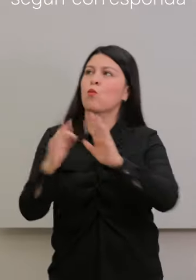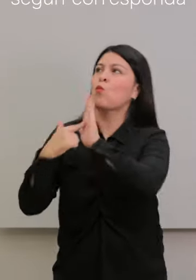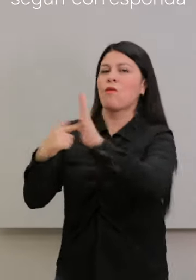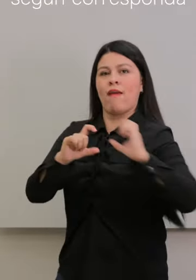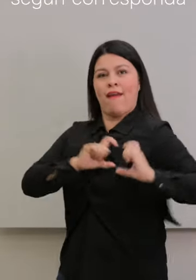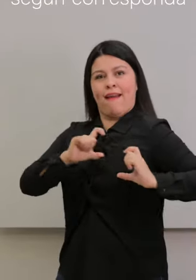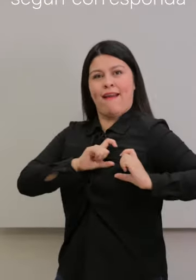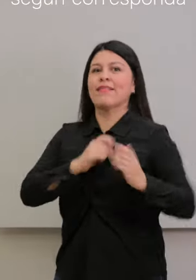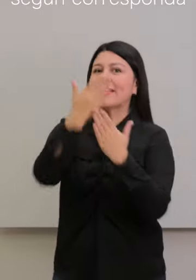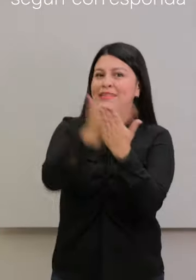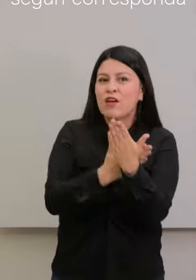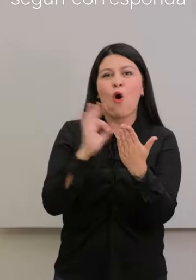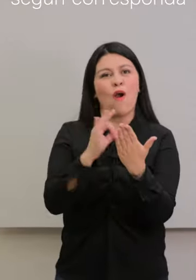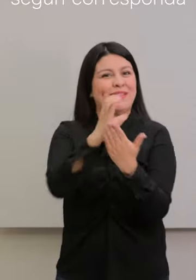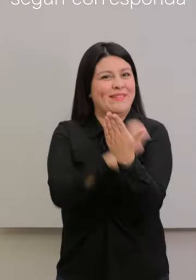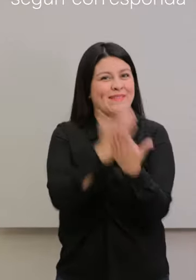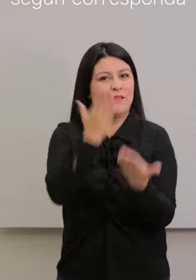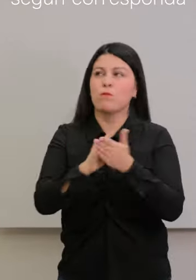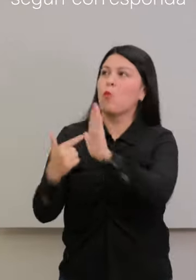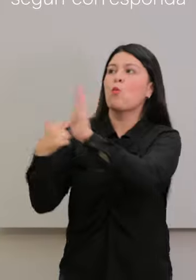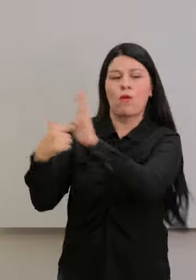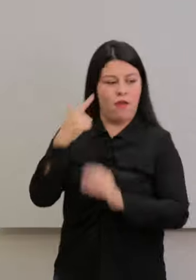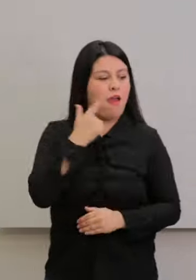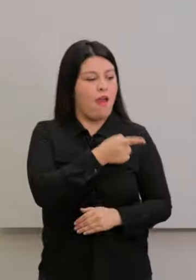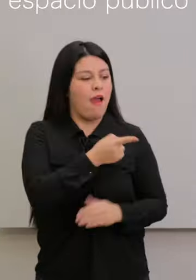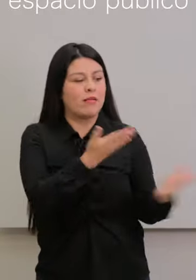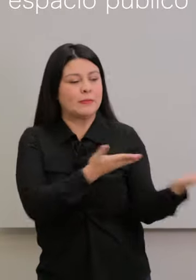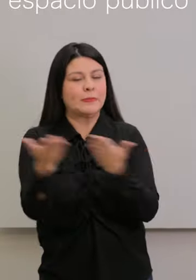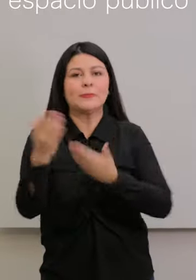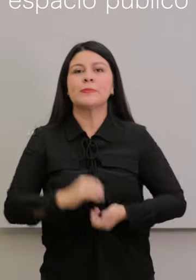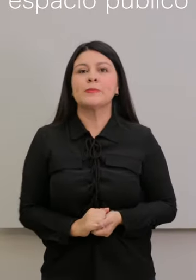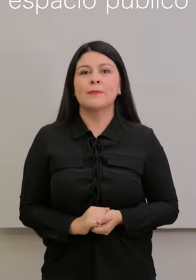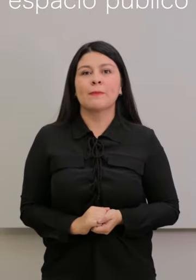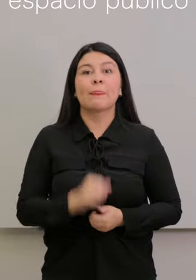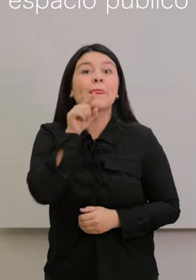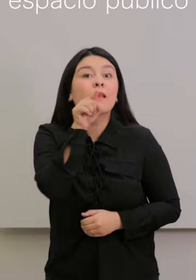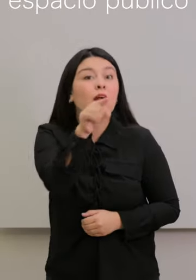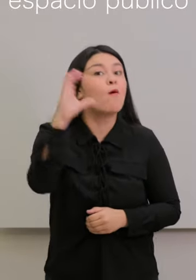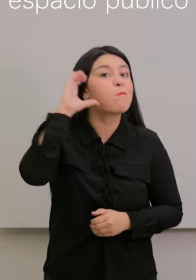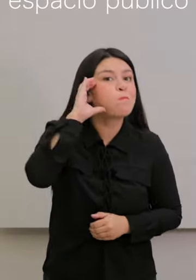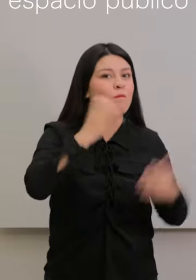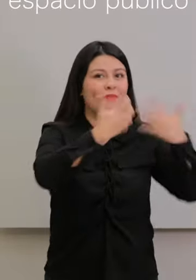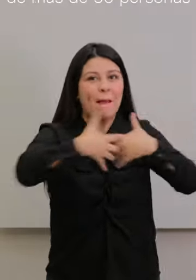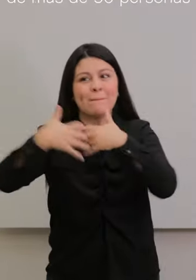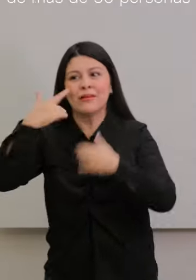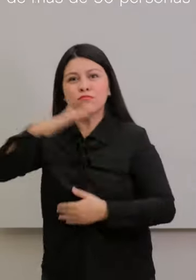o certificados según corresponda. En las empresas o en el espacio público, no puede